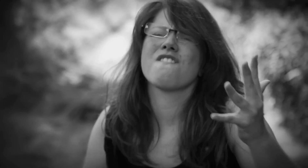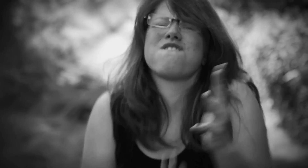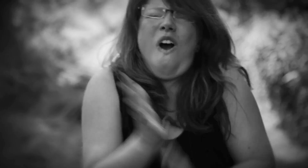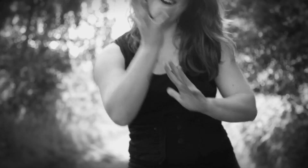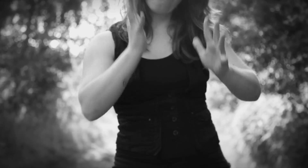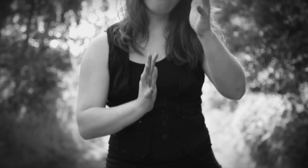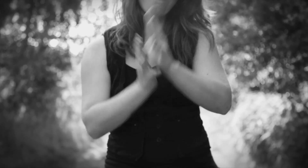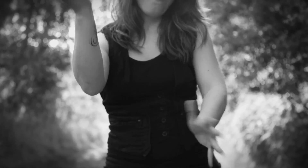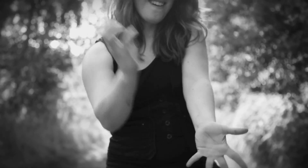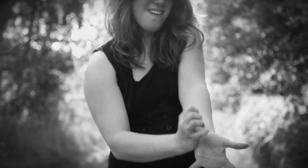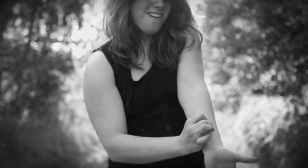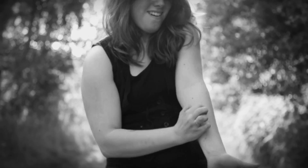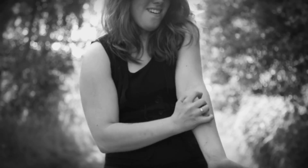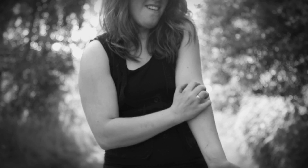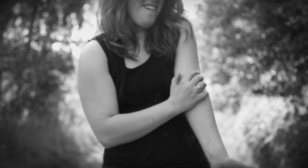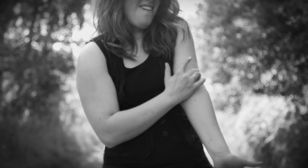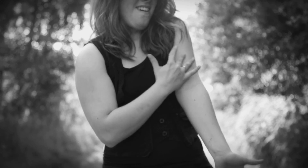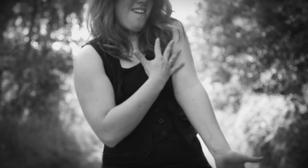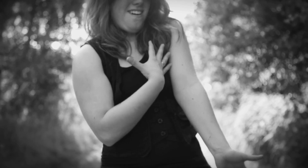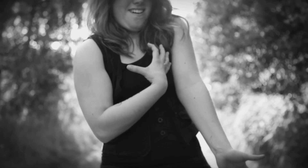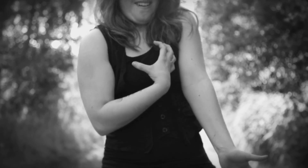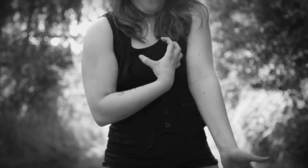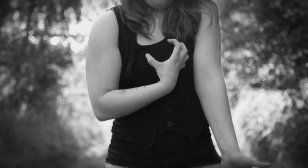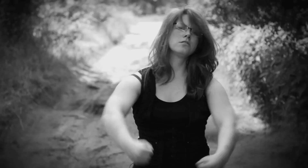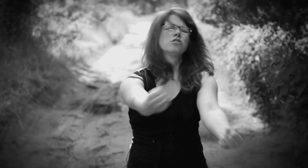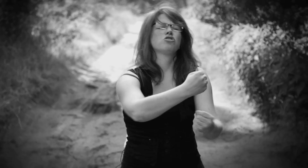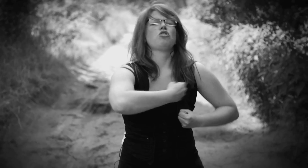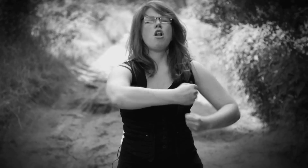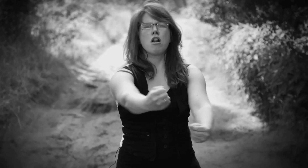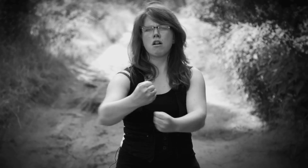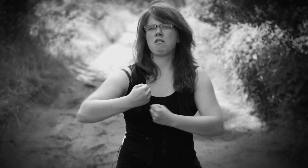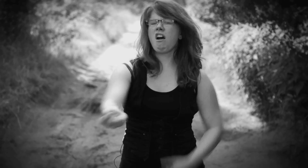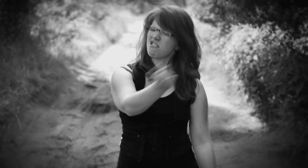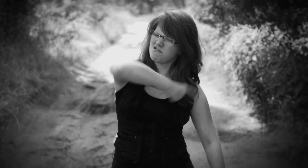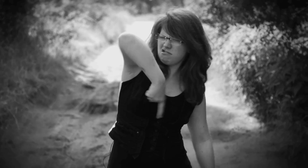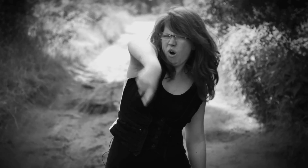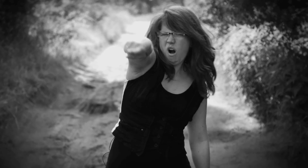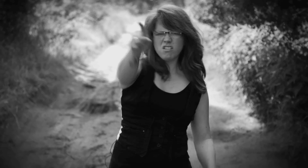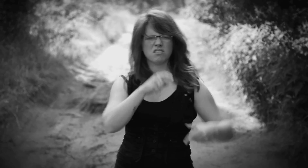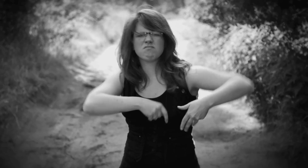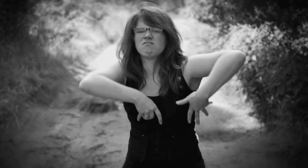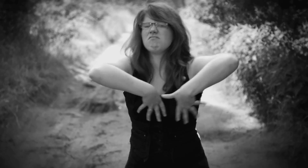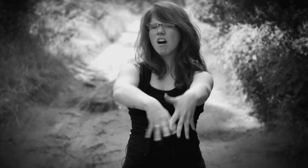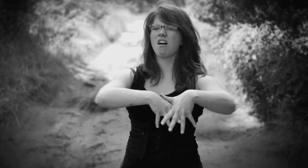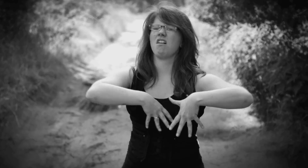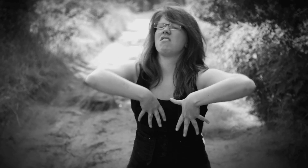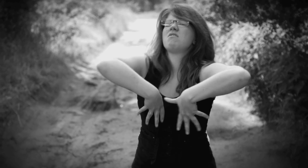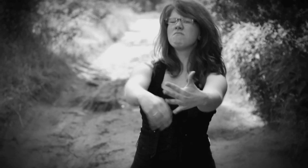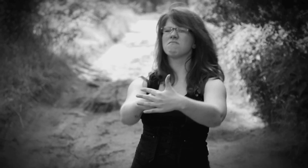ruft und es brennt in den Straßen in mir drin Befehle ich meine Armee, alles zu tun, um es wieder